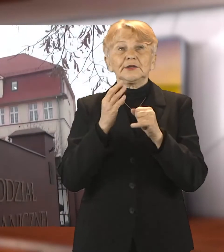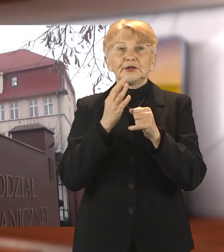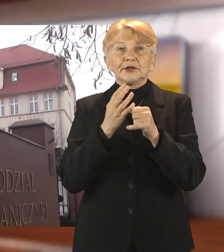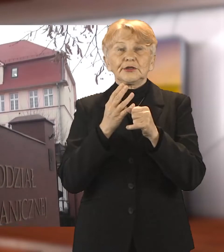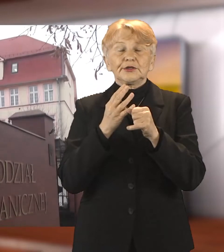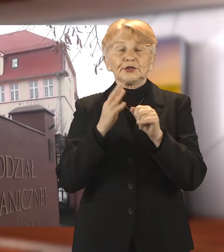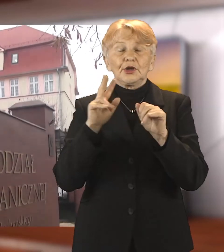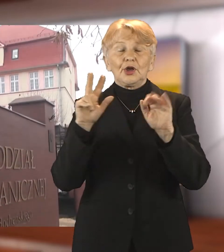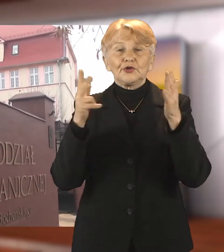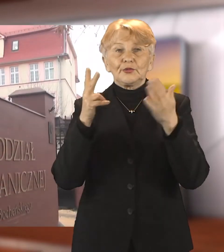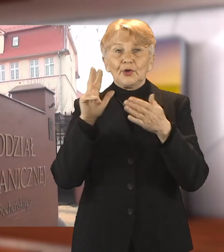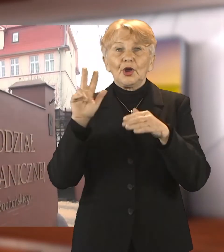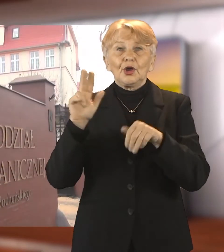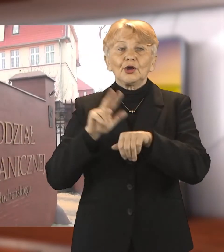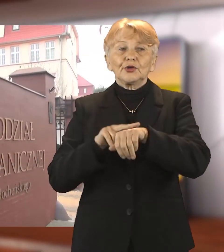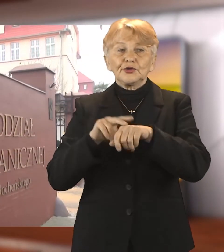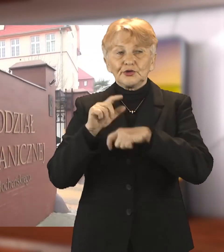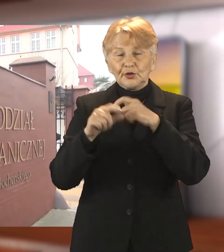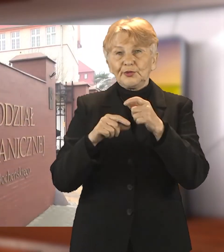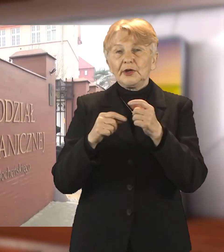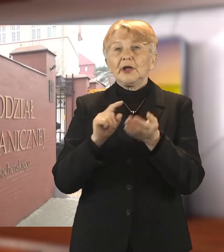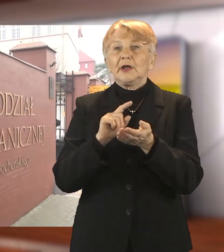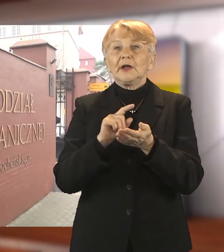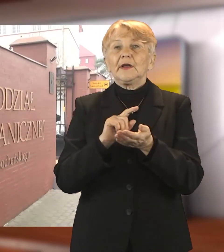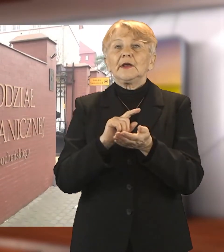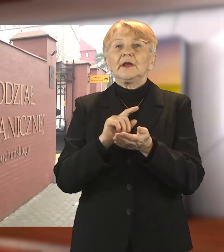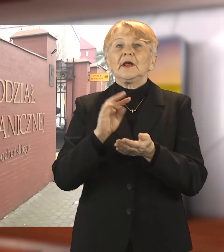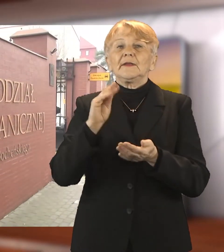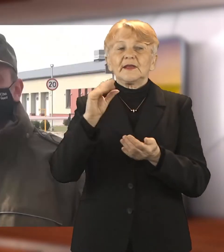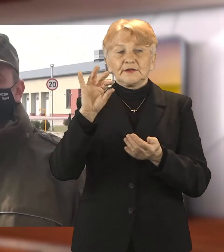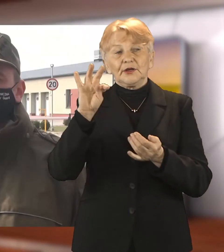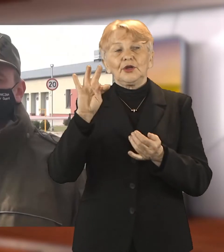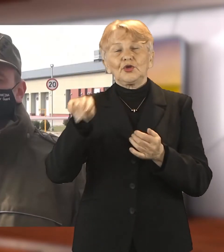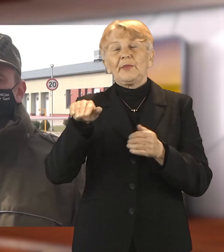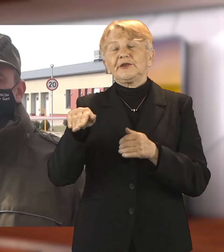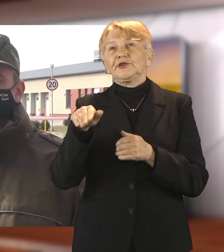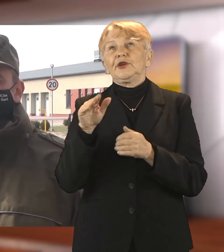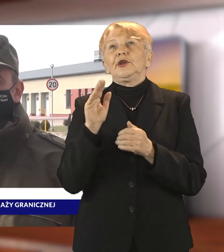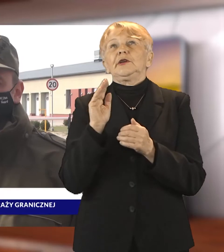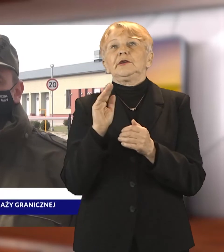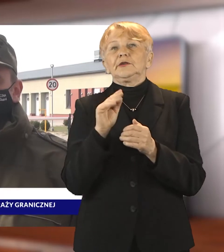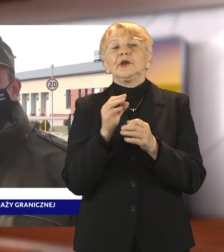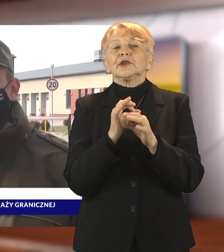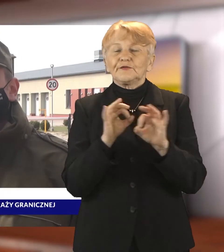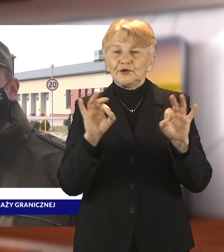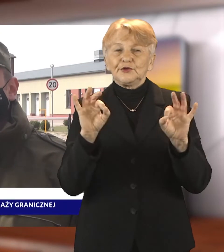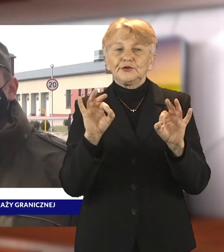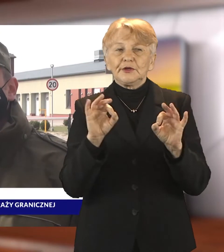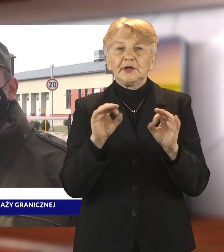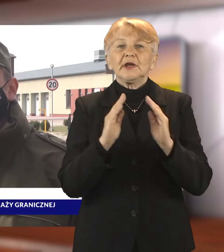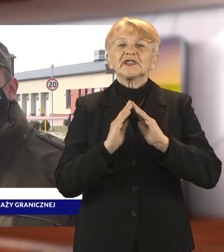działaniach Oddziału Śląskiej Straży Granicznej w Raciborzu wspierają ją także inne jednostki. Śląski Oddział Straży Granicznej, zresztą nie tylko